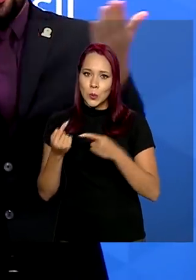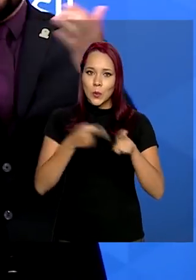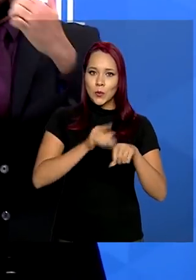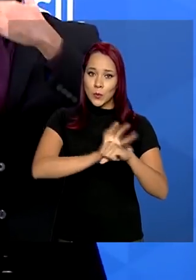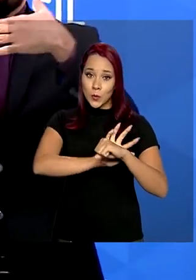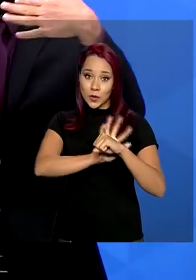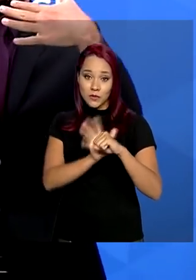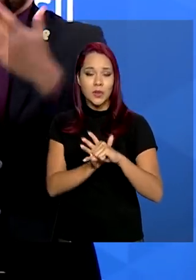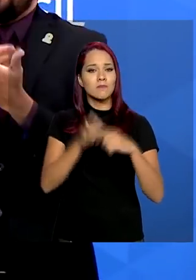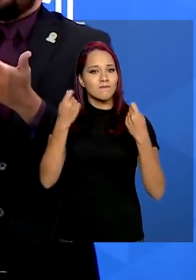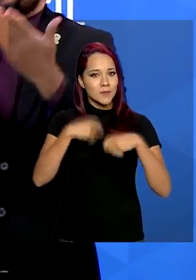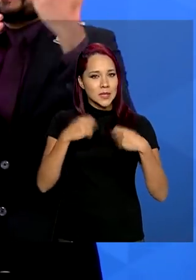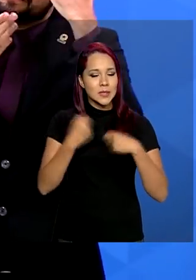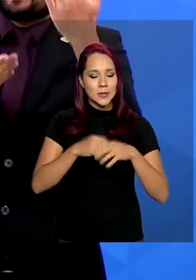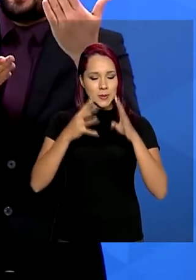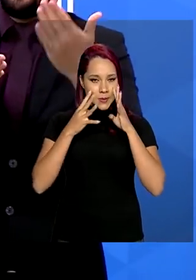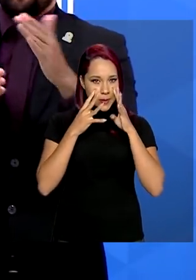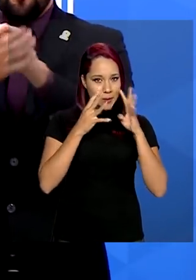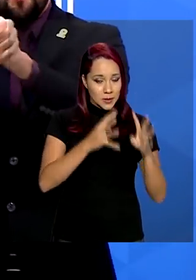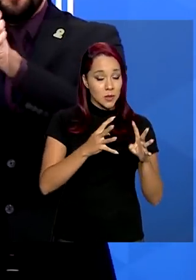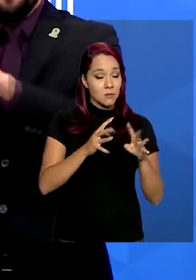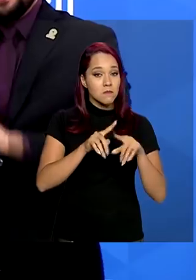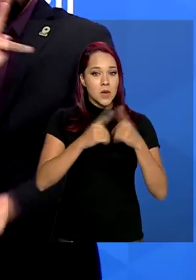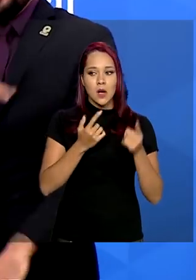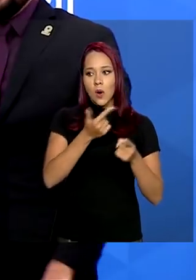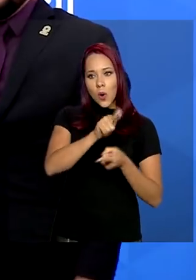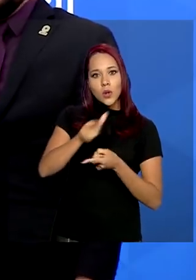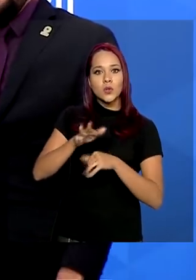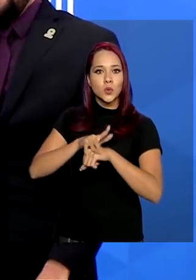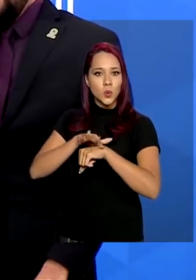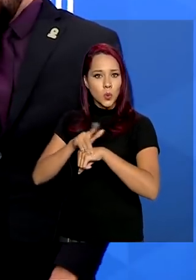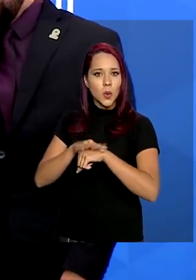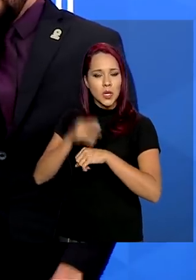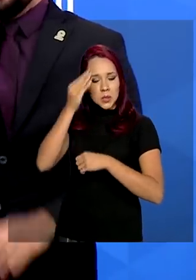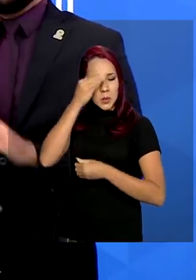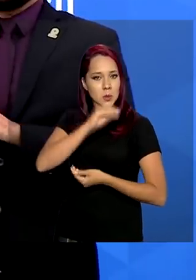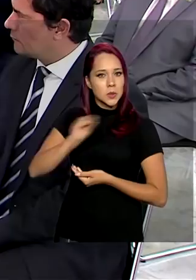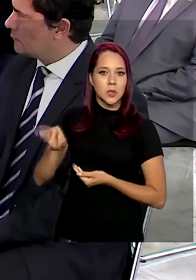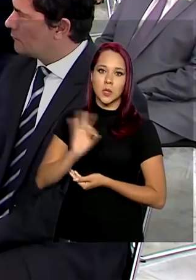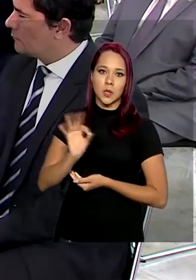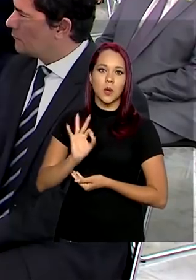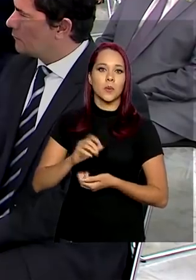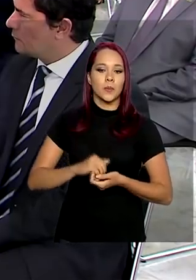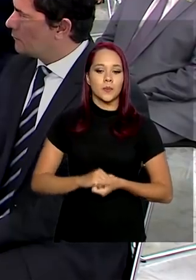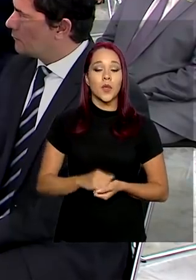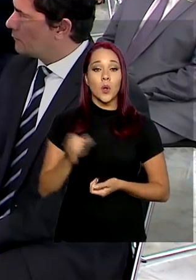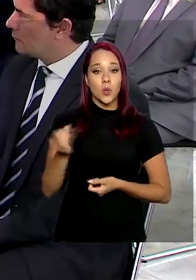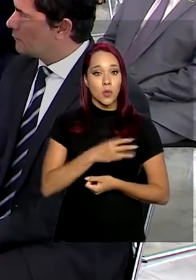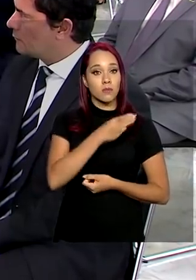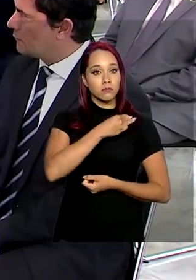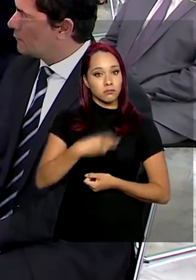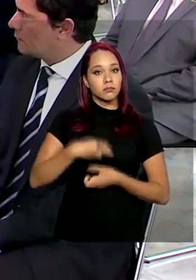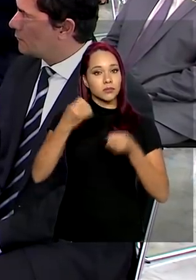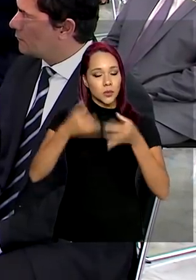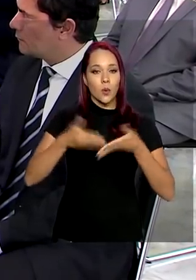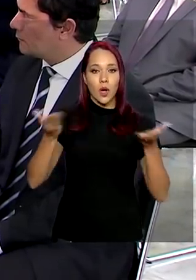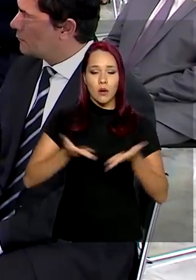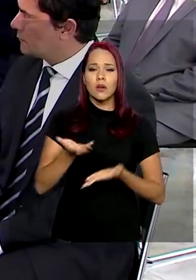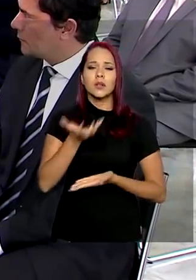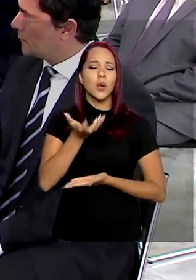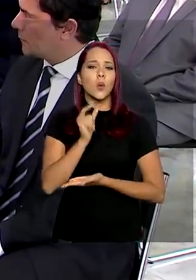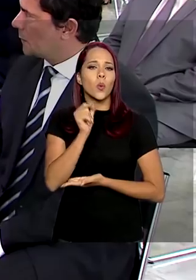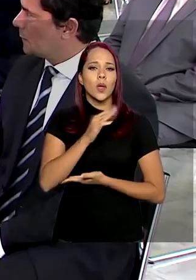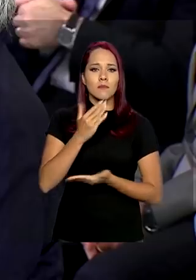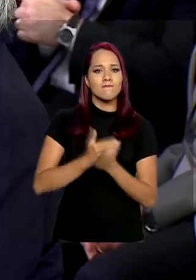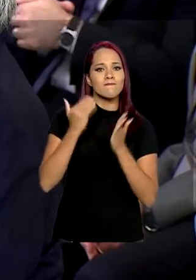coronavírus precisa de atenção, mas que as outras doenças não podem ser deixadas de lado. O novo ministro disse que agora quer buscar